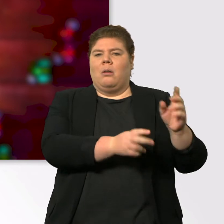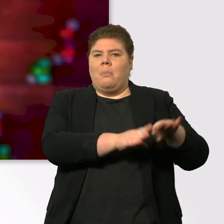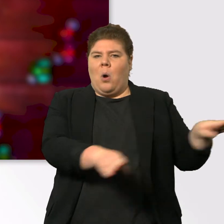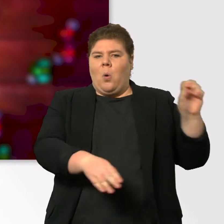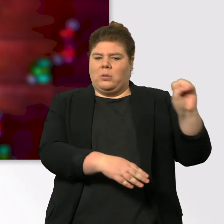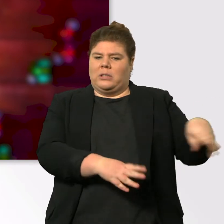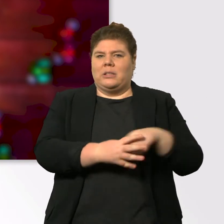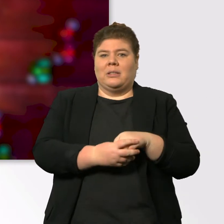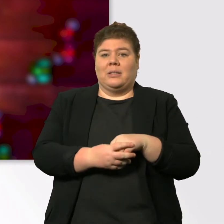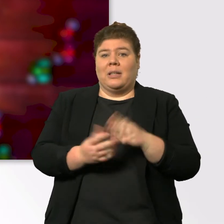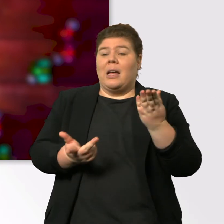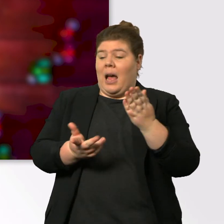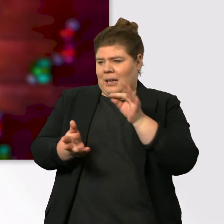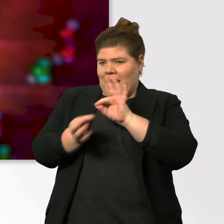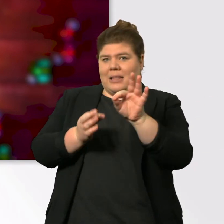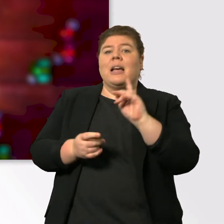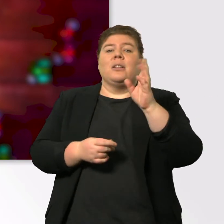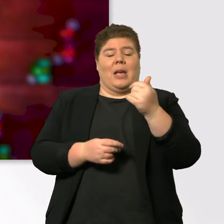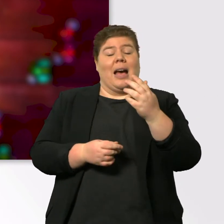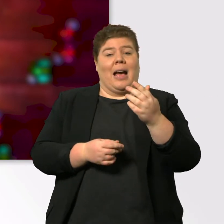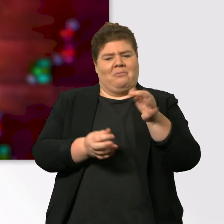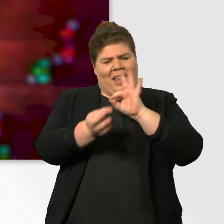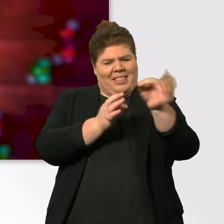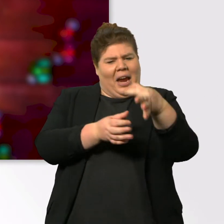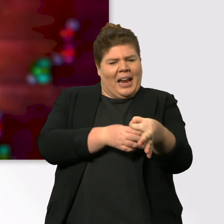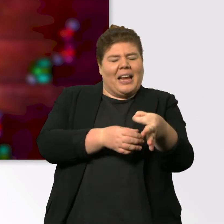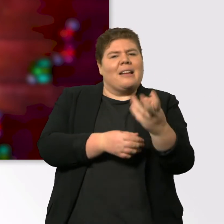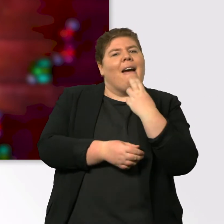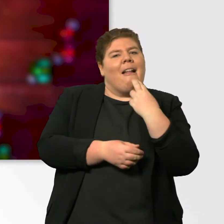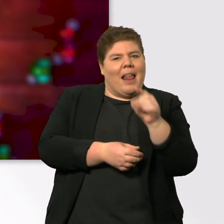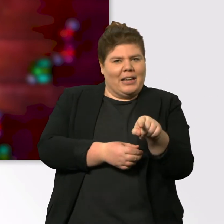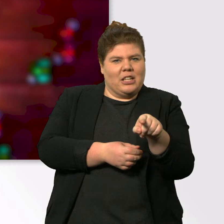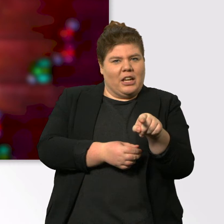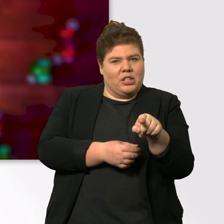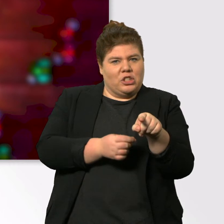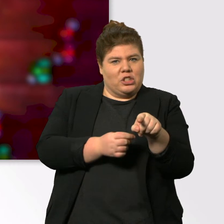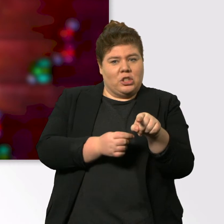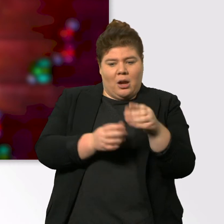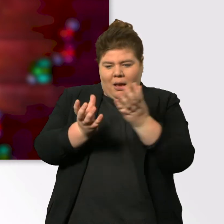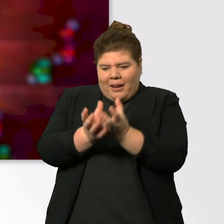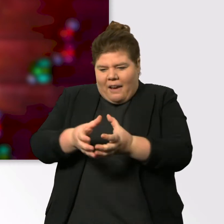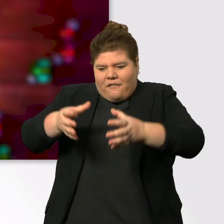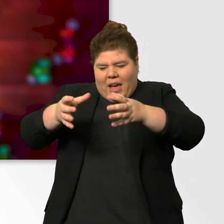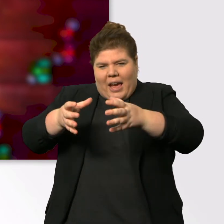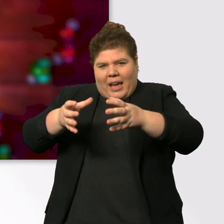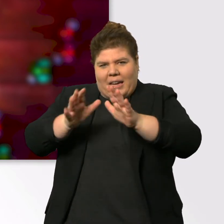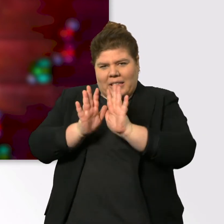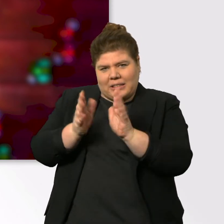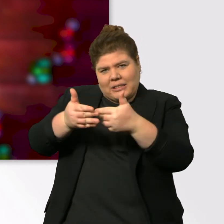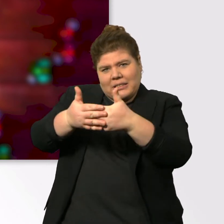erstens ein elektrisches Teelicht. Und, äh, das Gefäß, was du da siehst, ist auch ein ganz